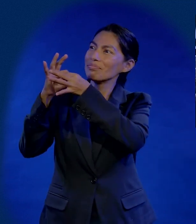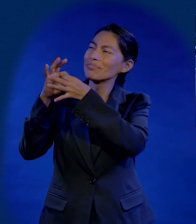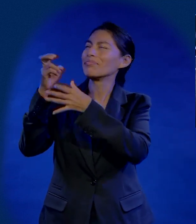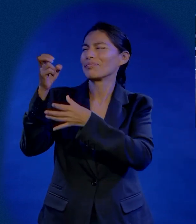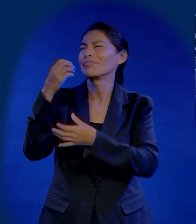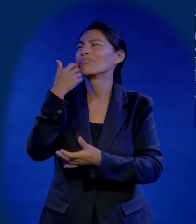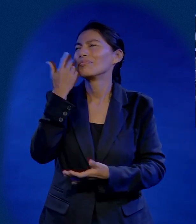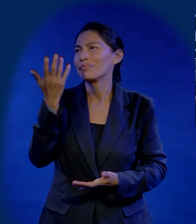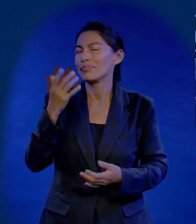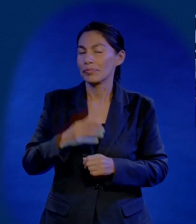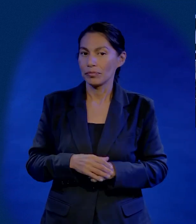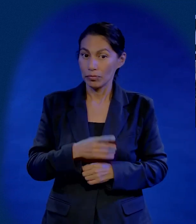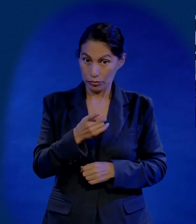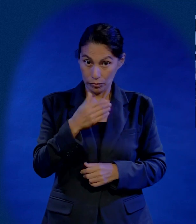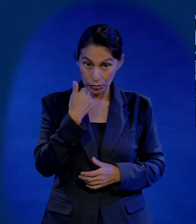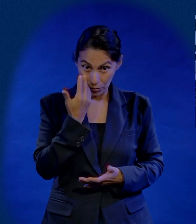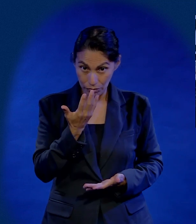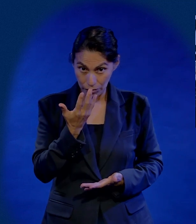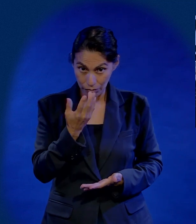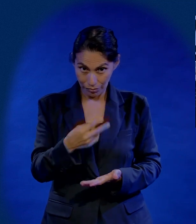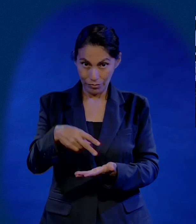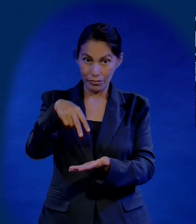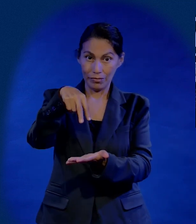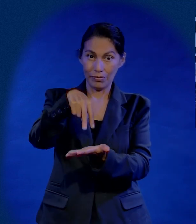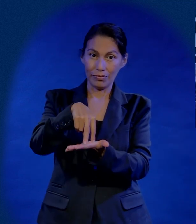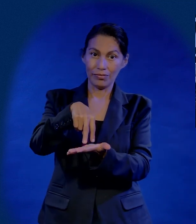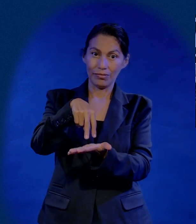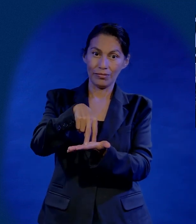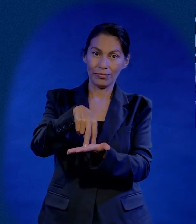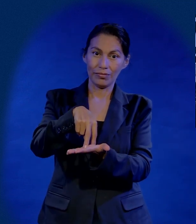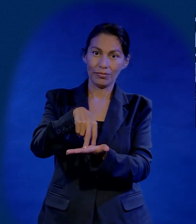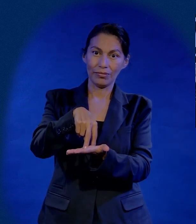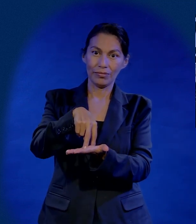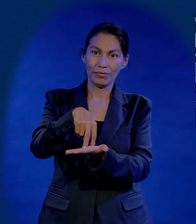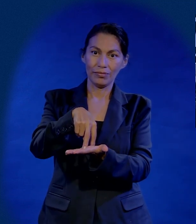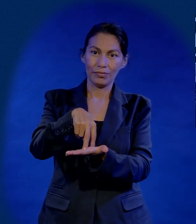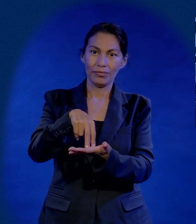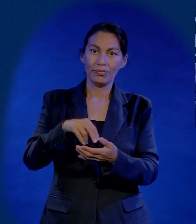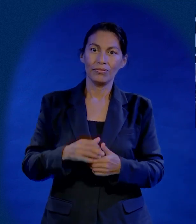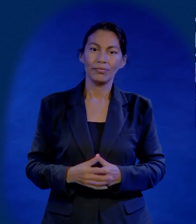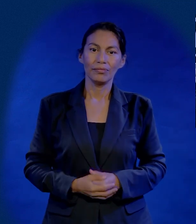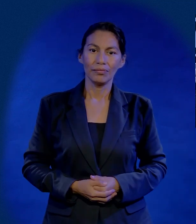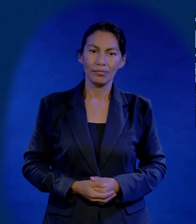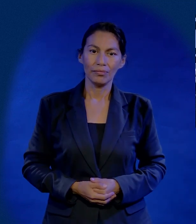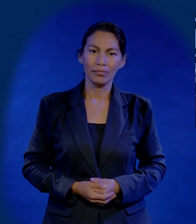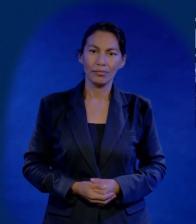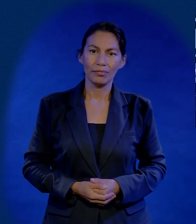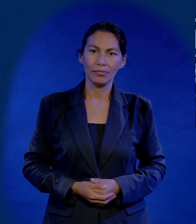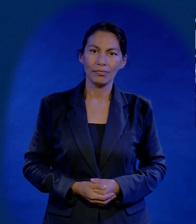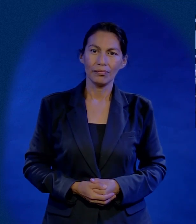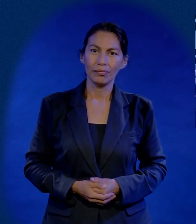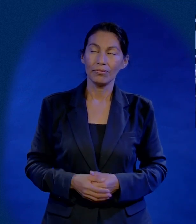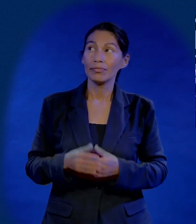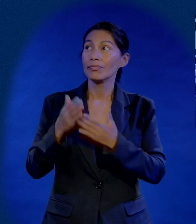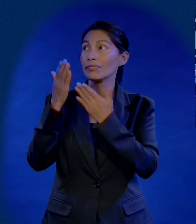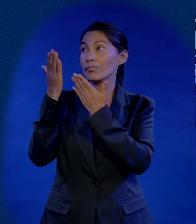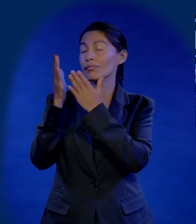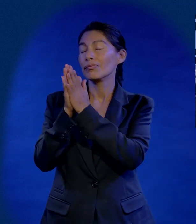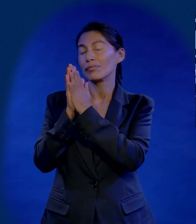Yo quiero vivir feliz Caminando contigo Si esa es tu decisión Ponte en pie Esta mañana Y vamos